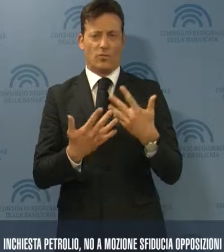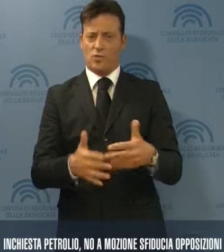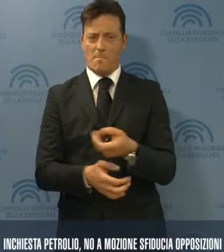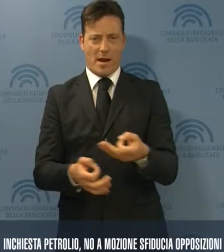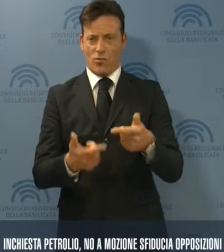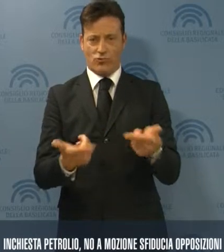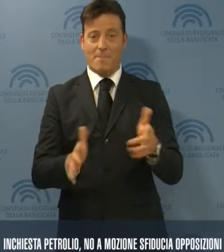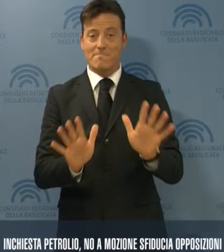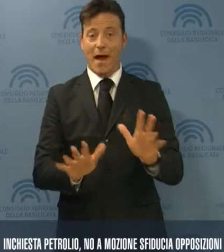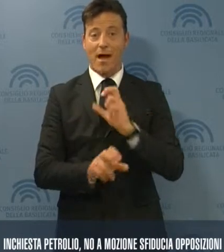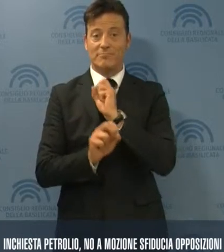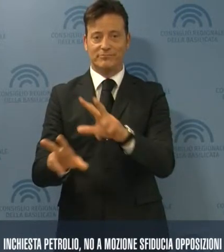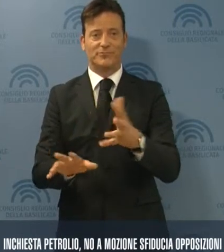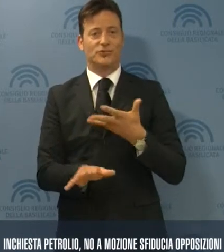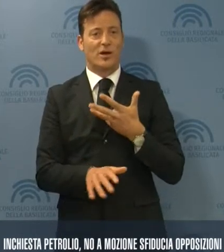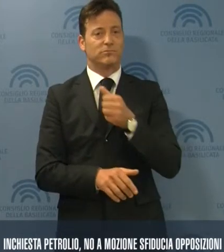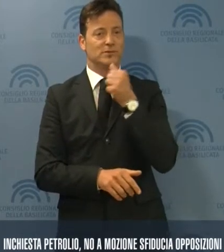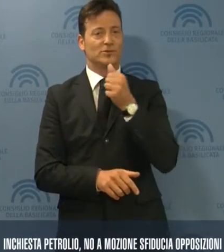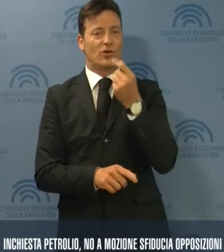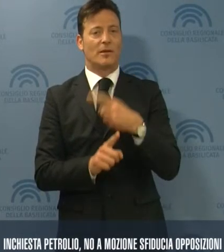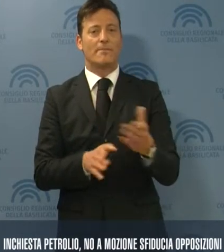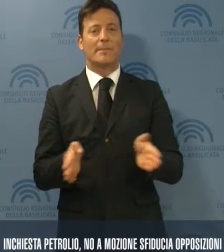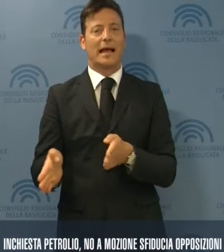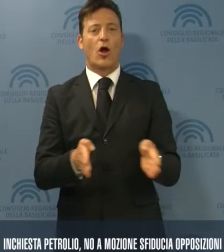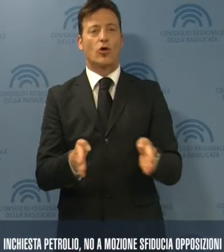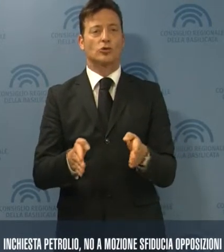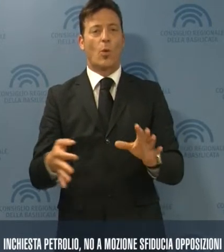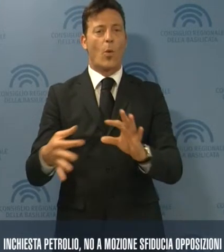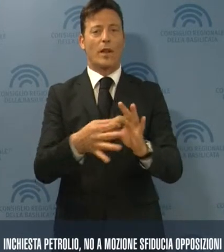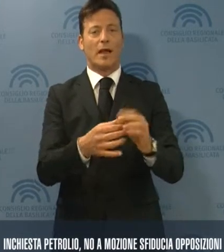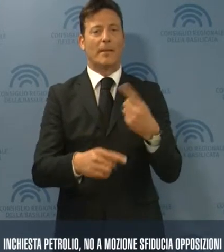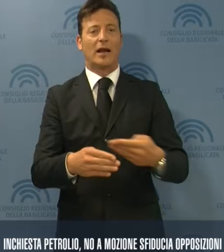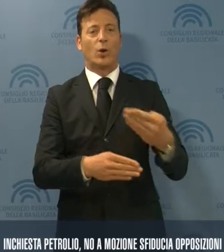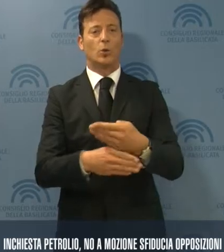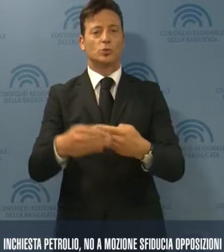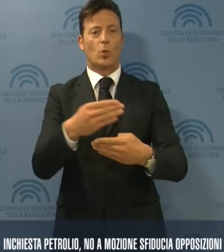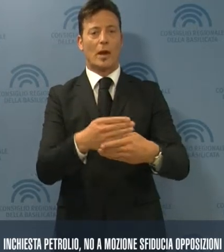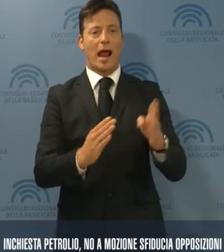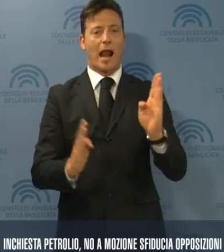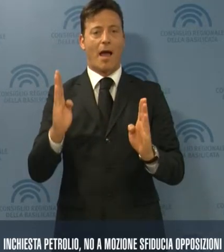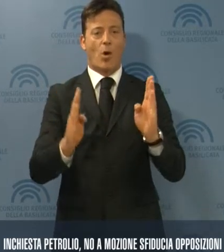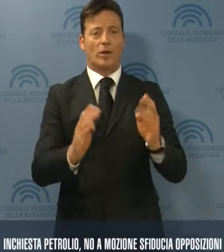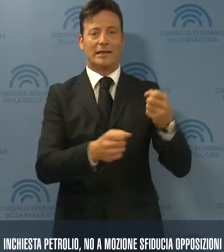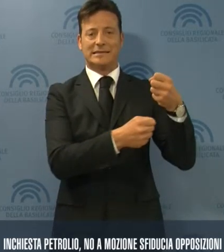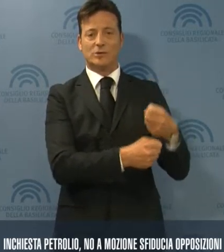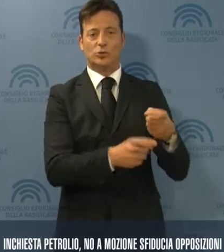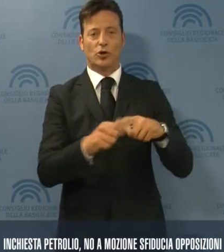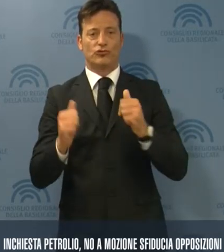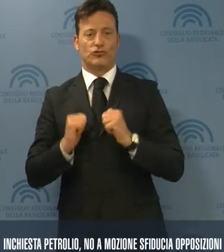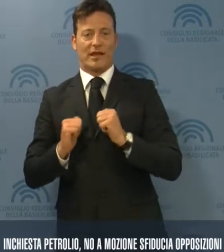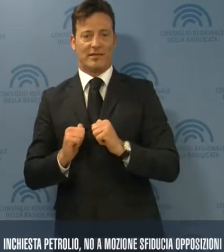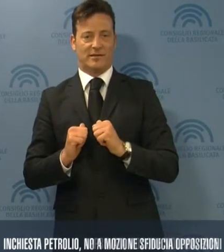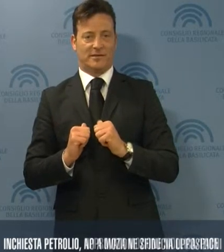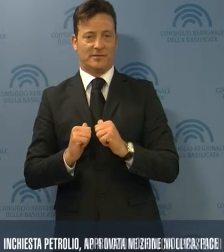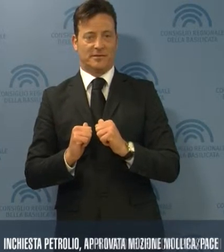funzionato, hanno evidenziato l'esigenza di un percorso di unità per ricostruire il rapporto fra istituzioni e cittadini.